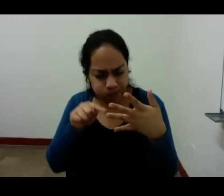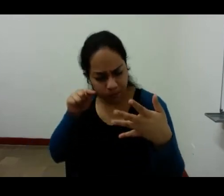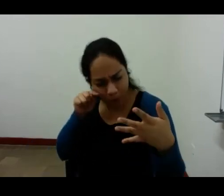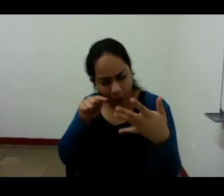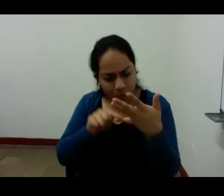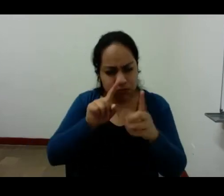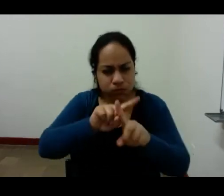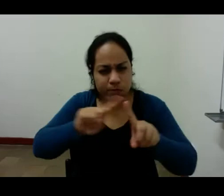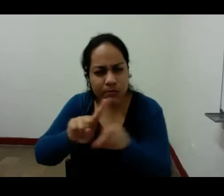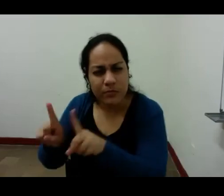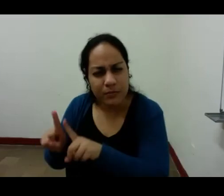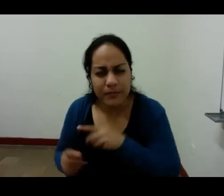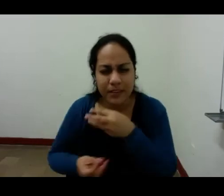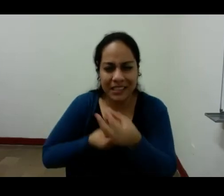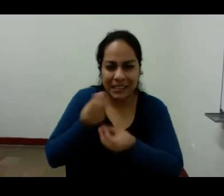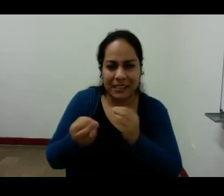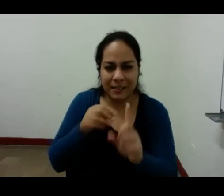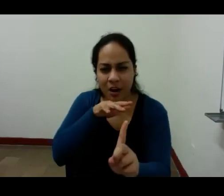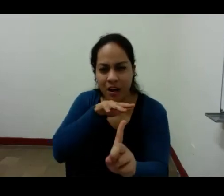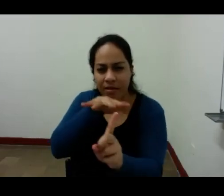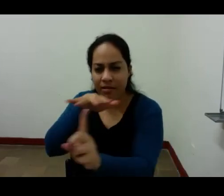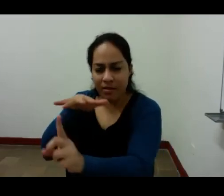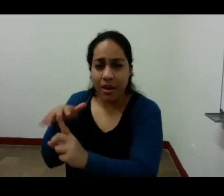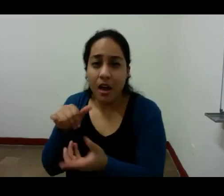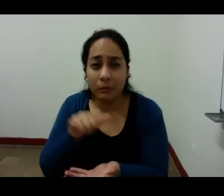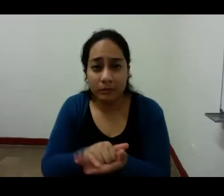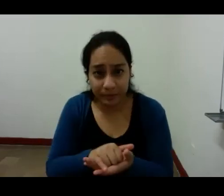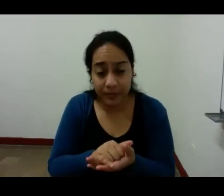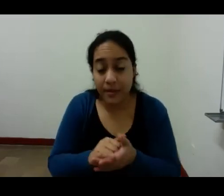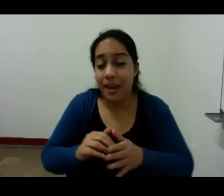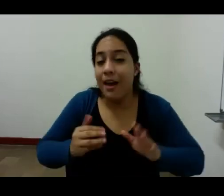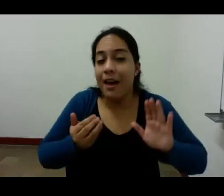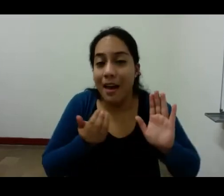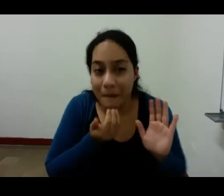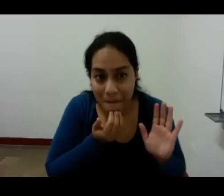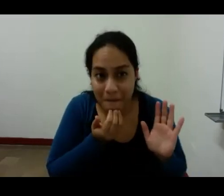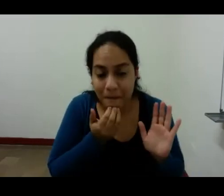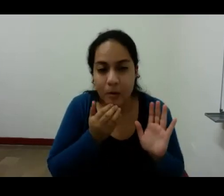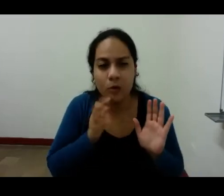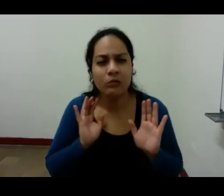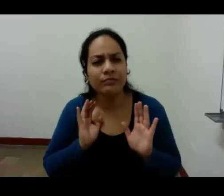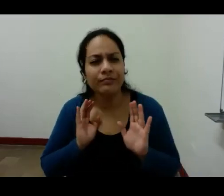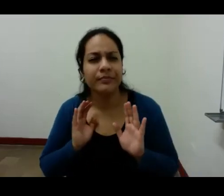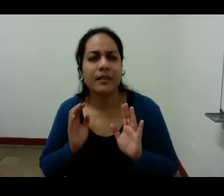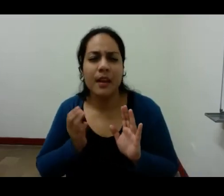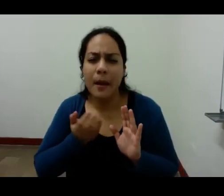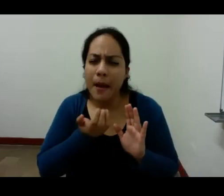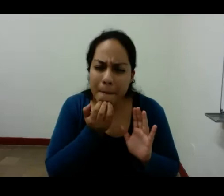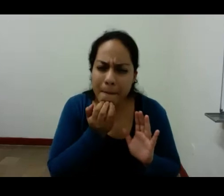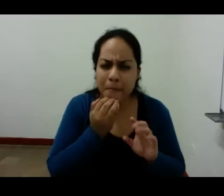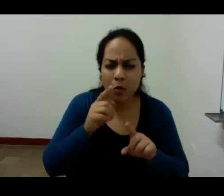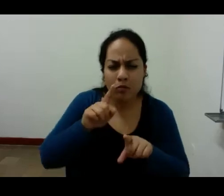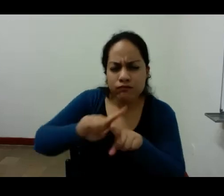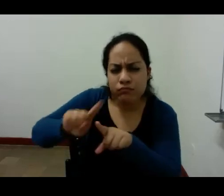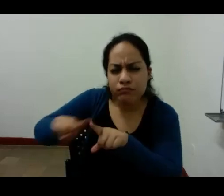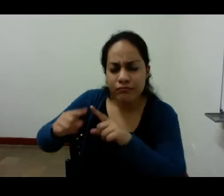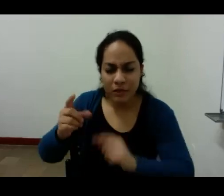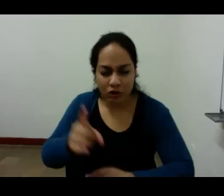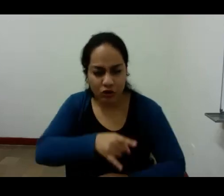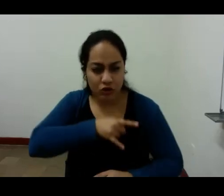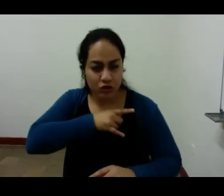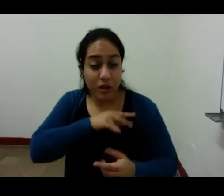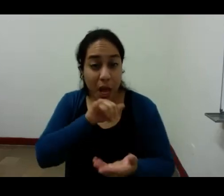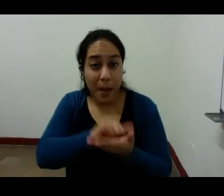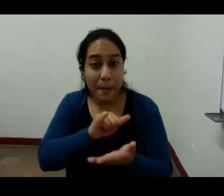sentir es como si a cada es como si cada sensación exigiese